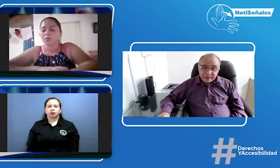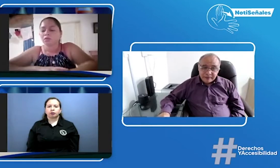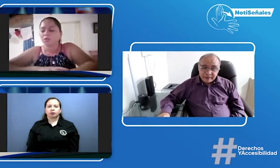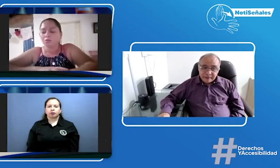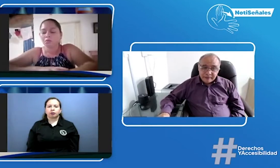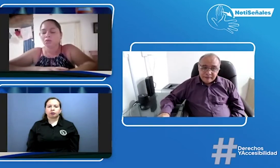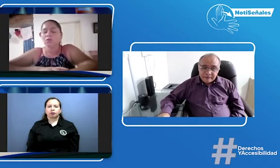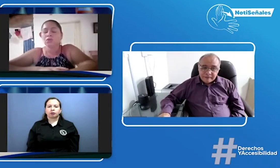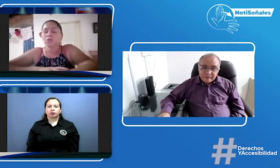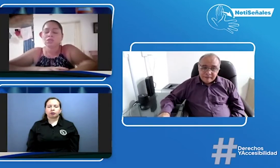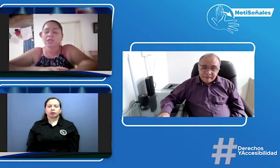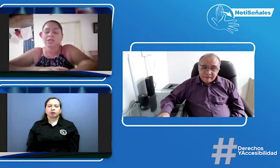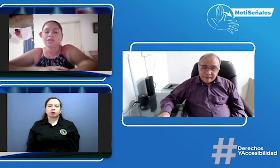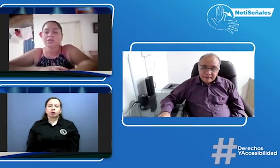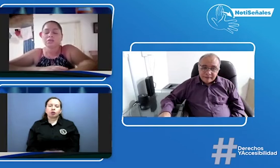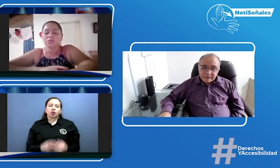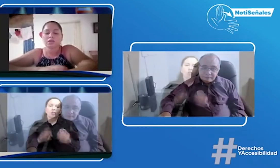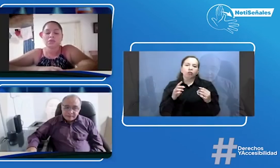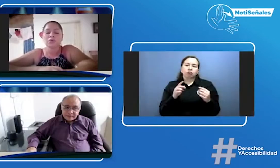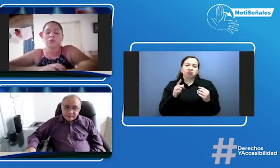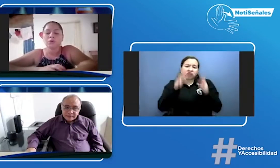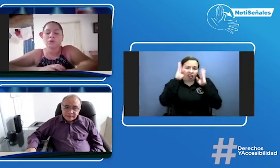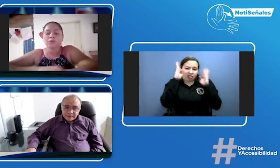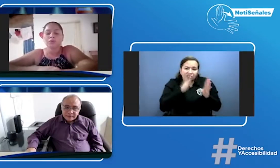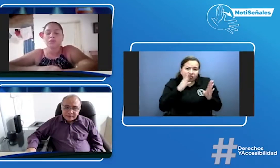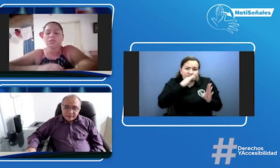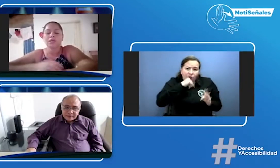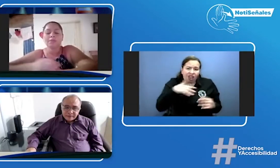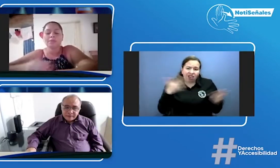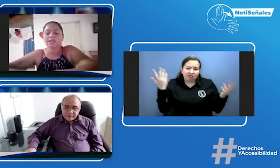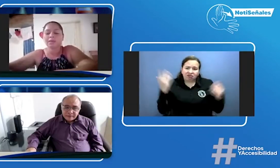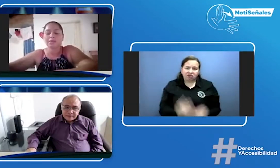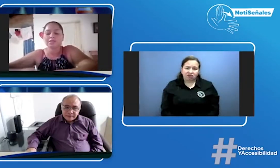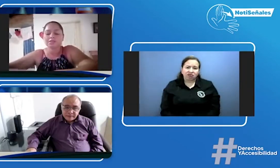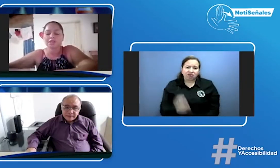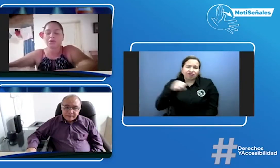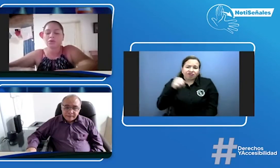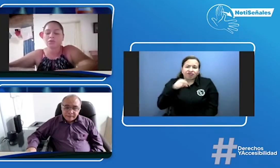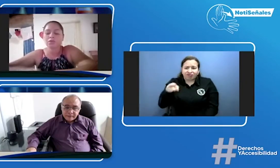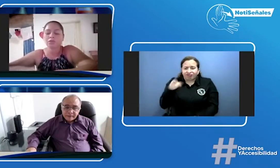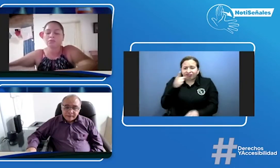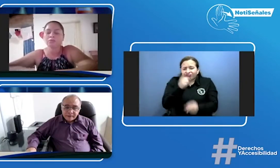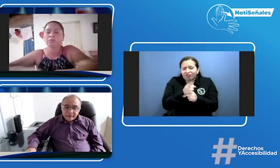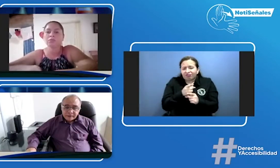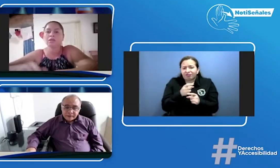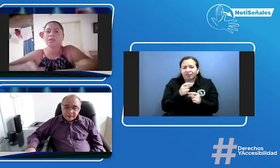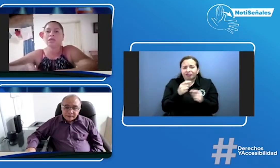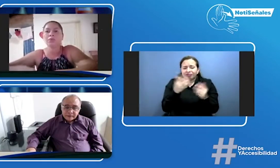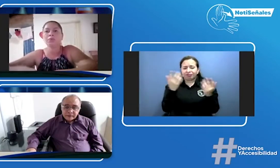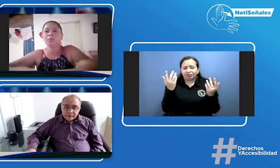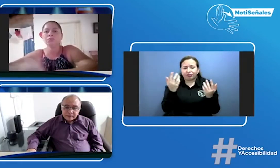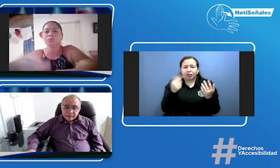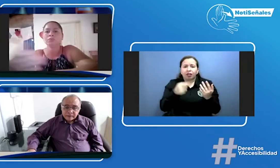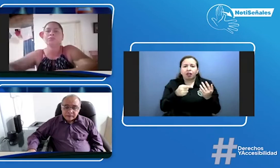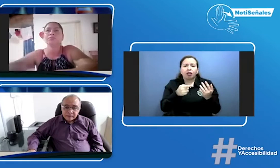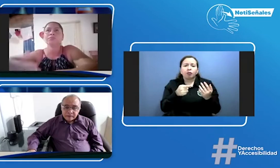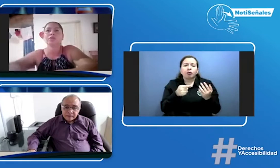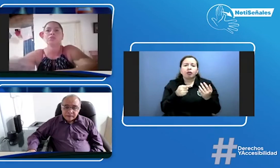no no no no se atiende o sea no si es básicamente si ellos están en un en un